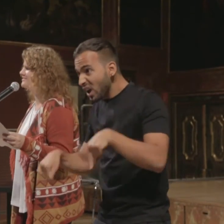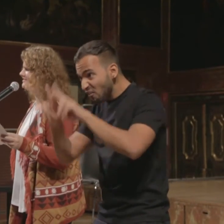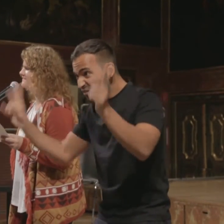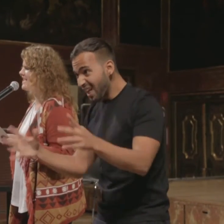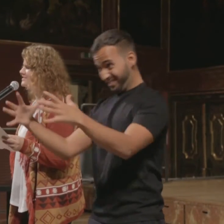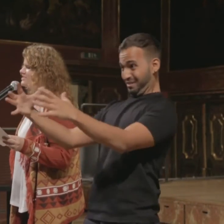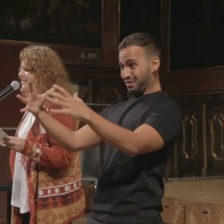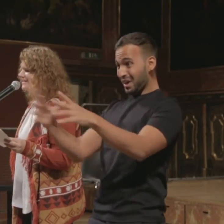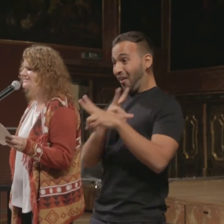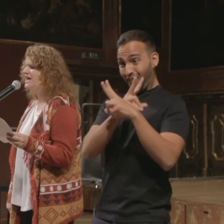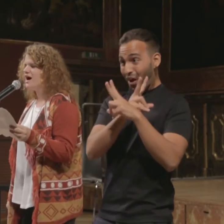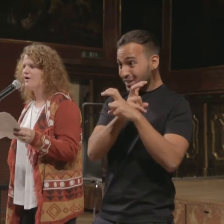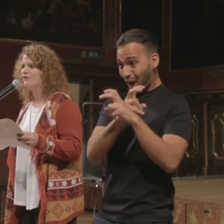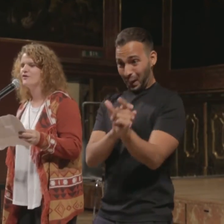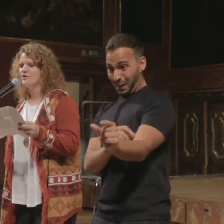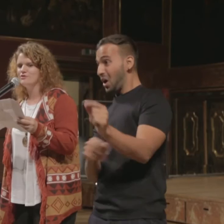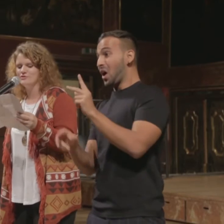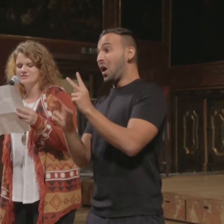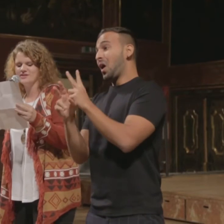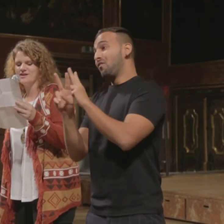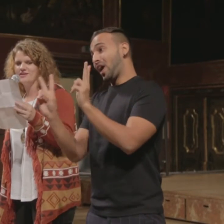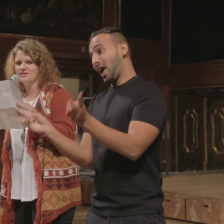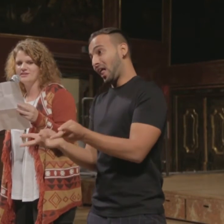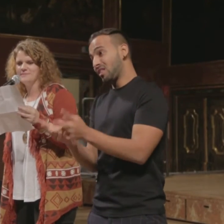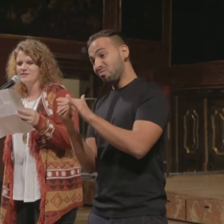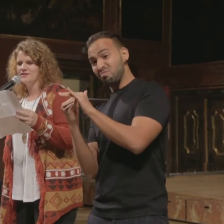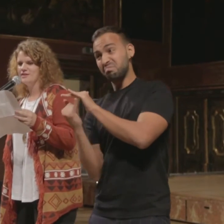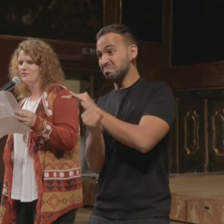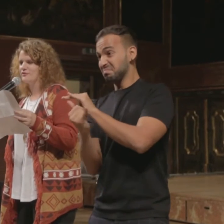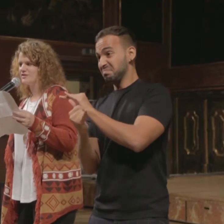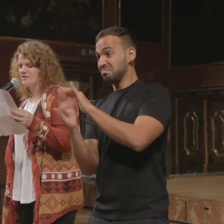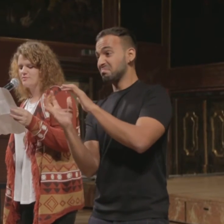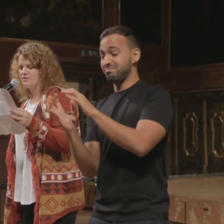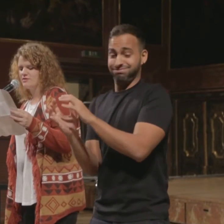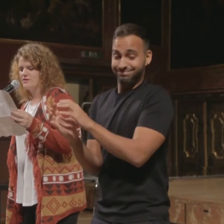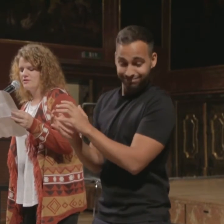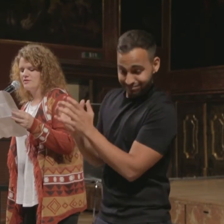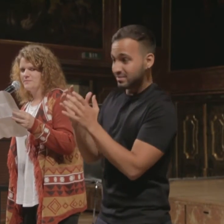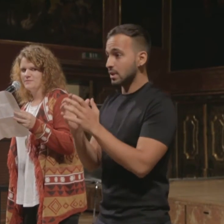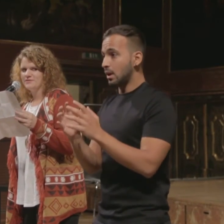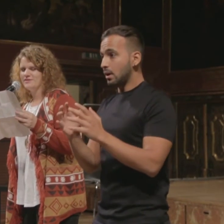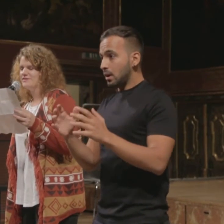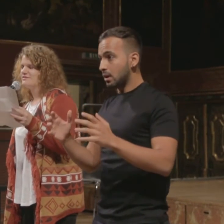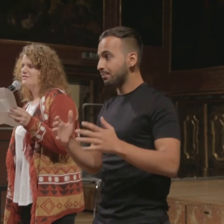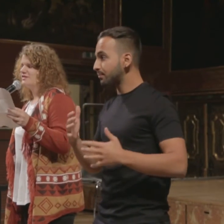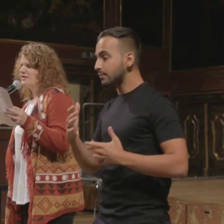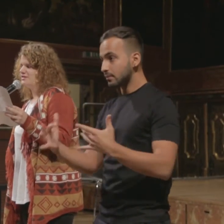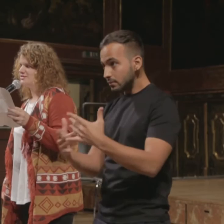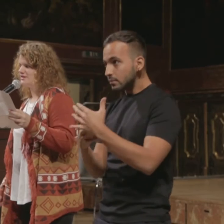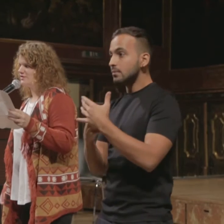Und die Welt scheißt auf Österreich. Die Luft wird knapp. Gier ist die Antwort